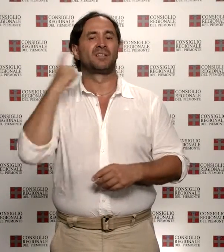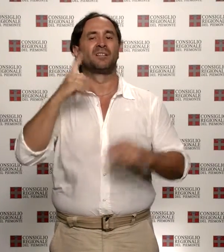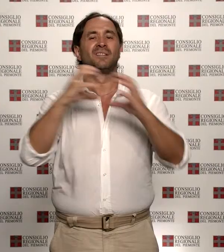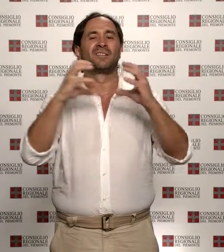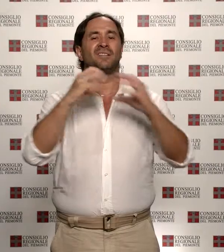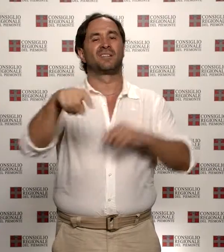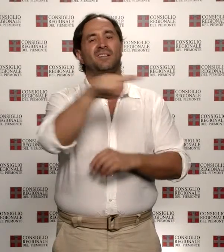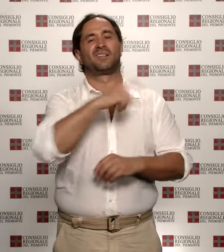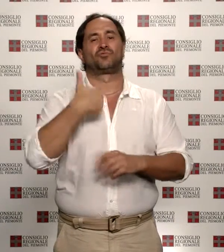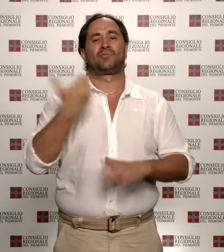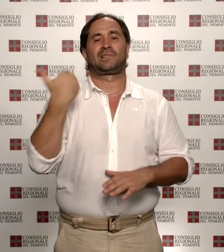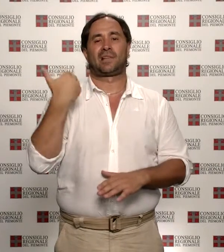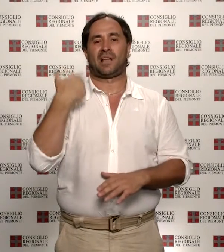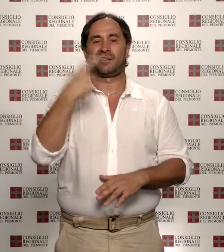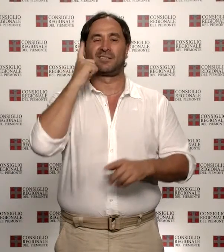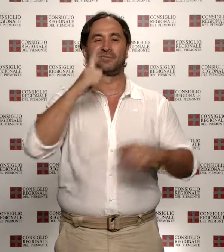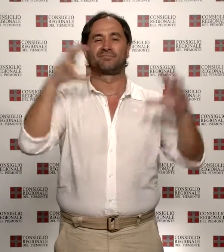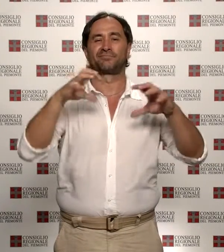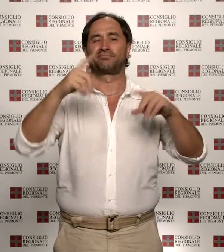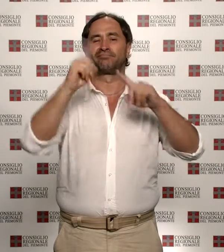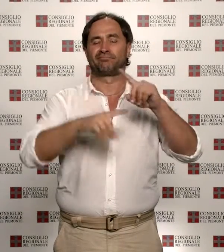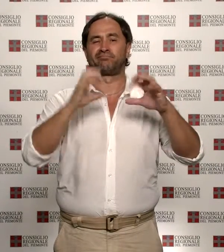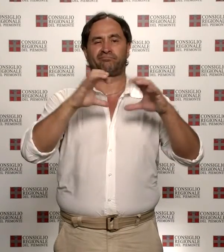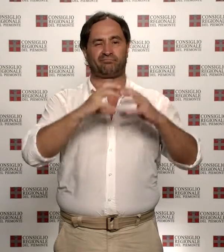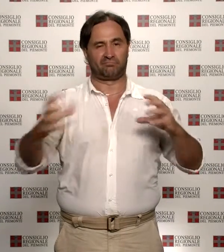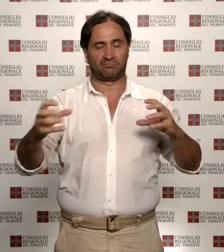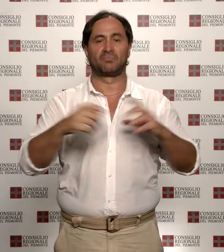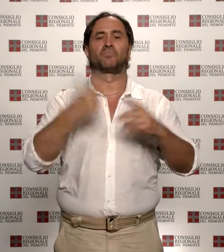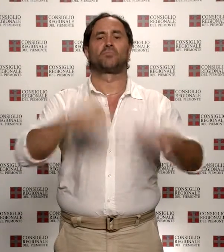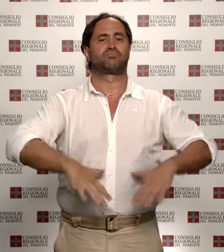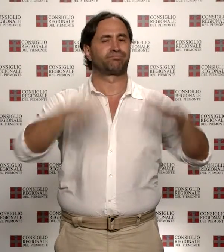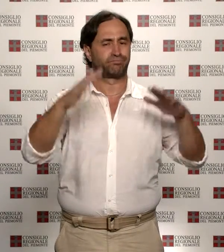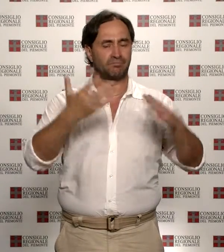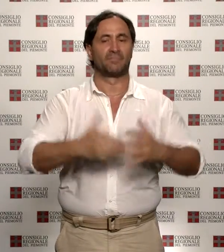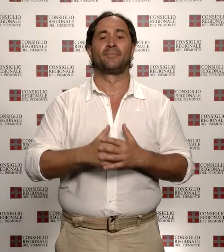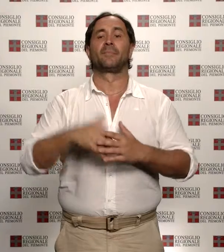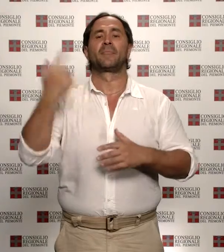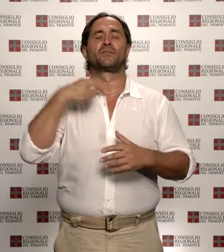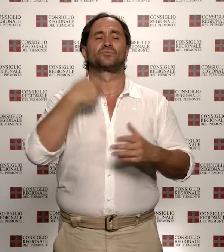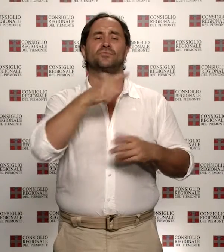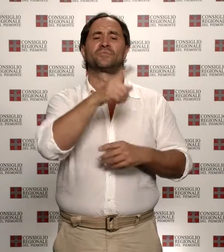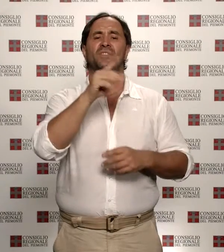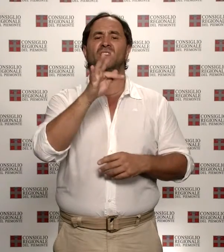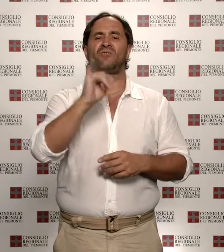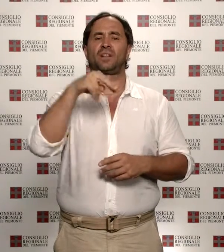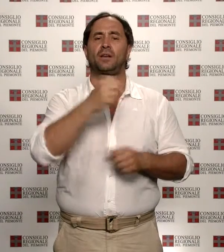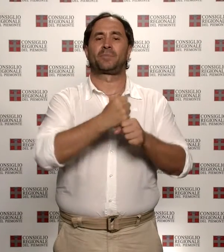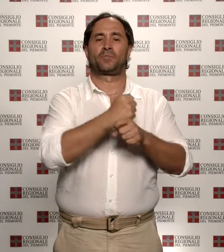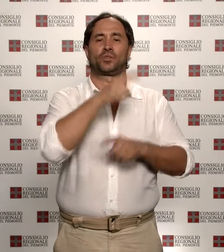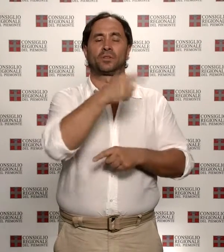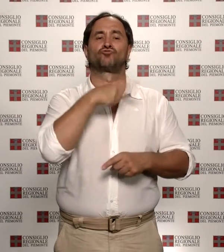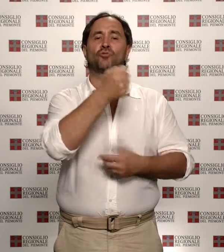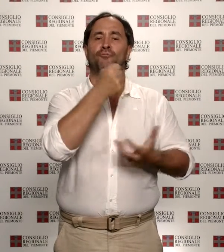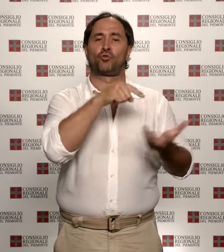da calamità naturali. Il provvedimento propone l'istituzione di un fondo regionale presso Fimpiemonte, cui le aziende possono accedere